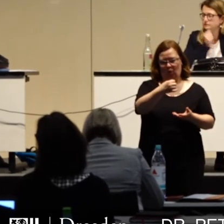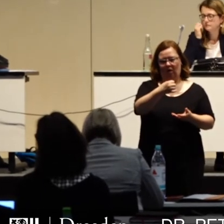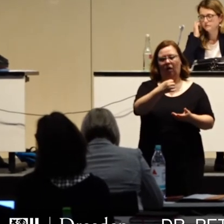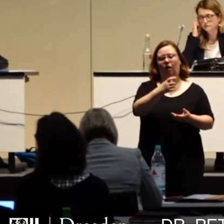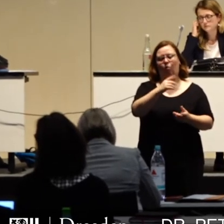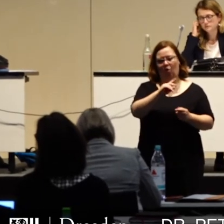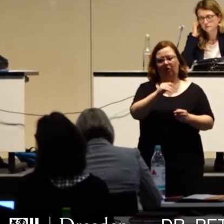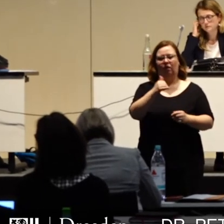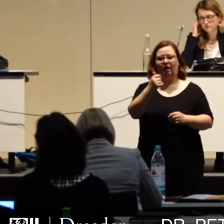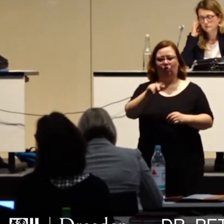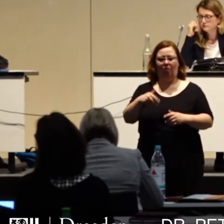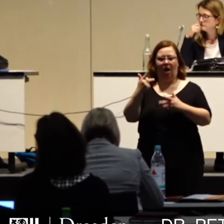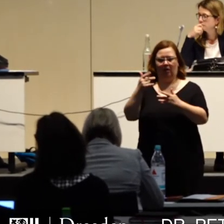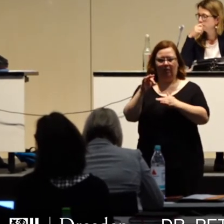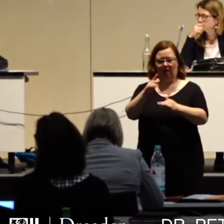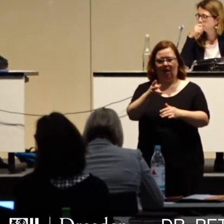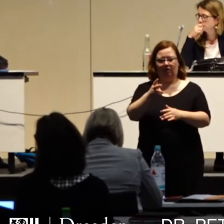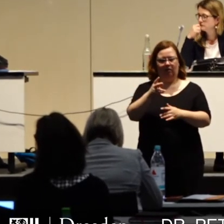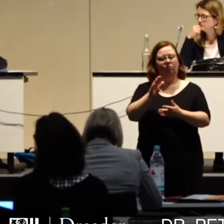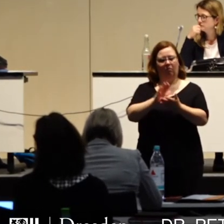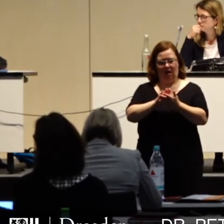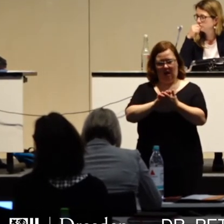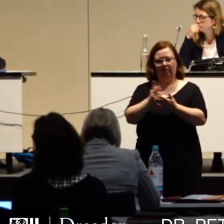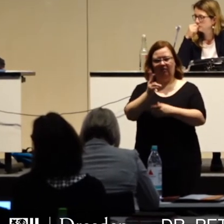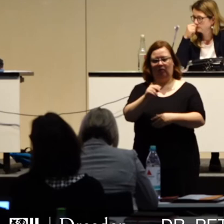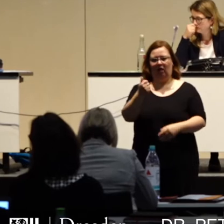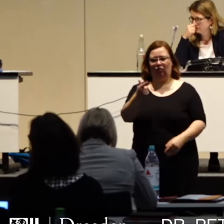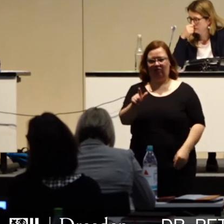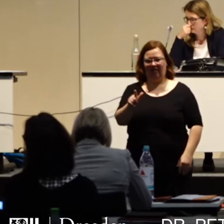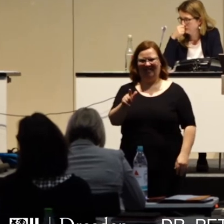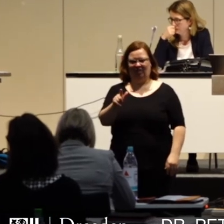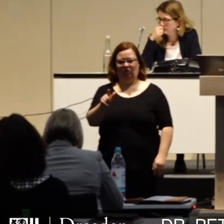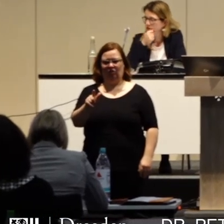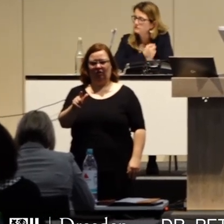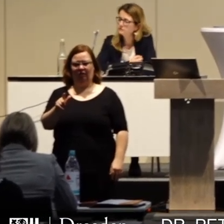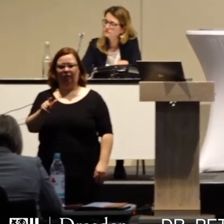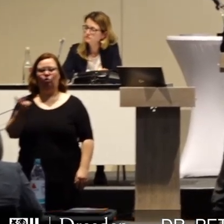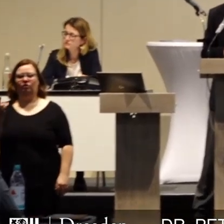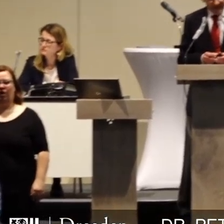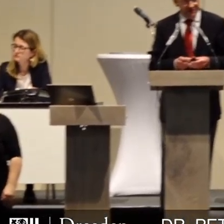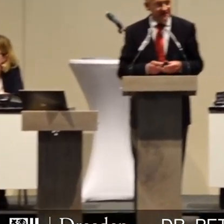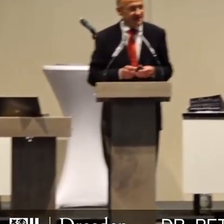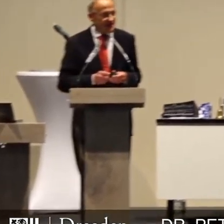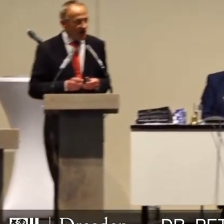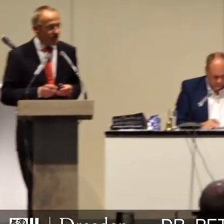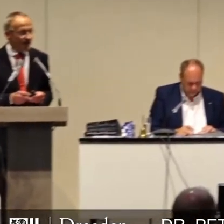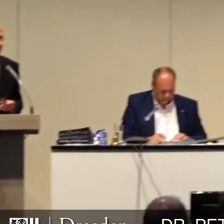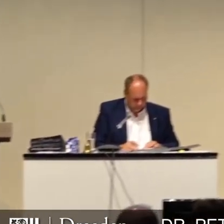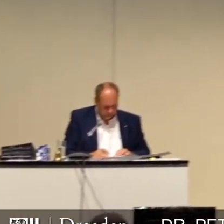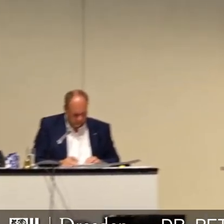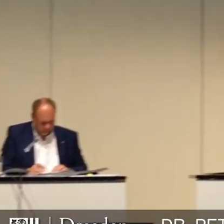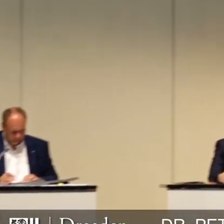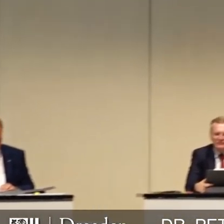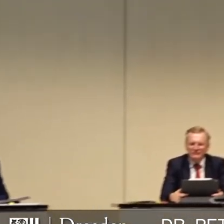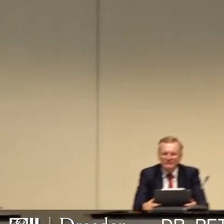Ansatz etwa 1,8 Milliarden haben, 2021 und 2022 auch wieder.